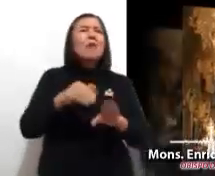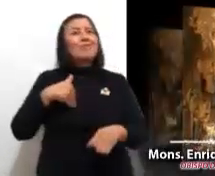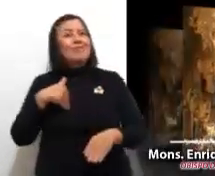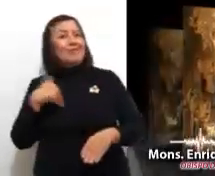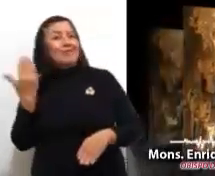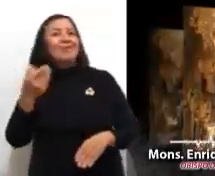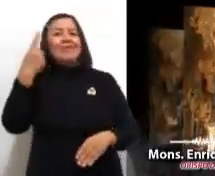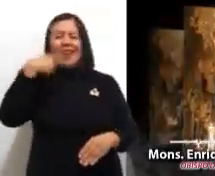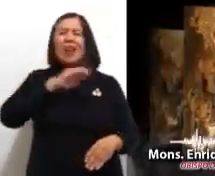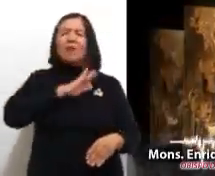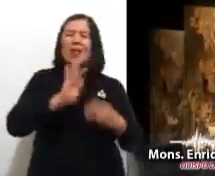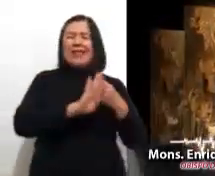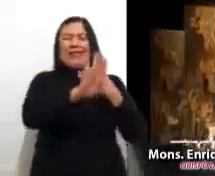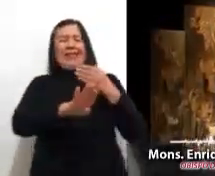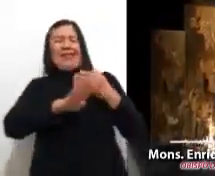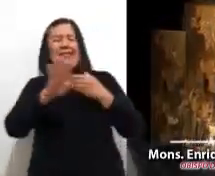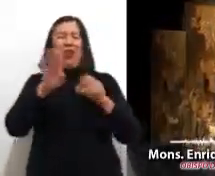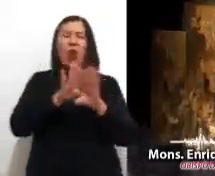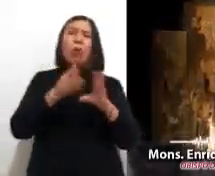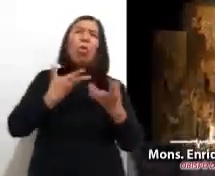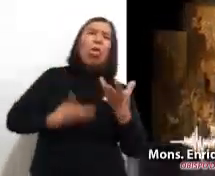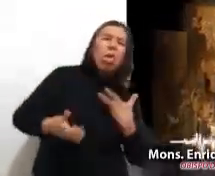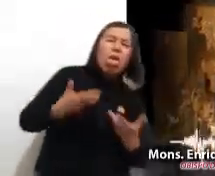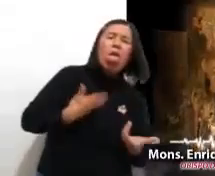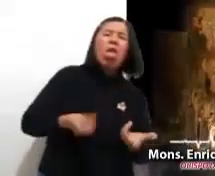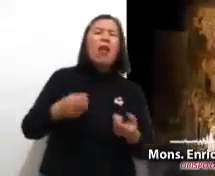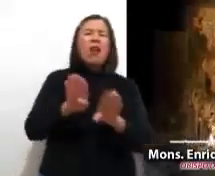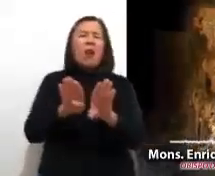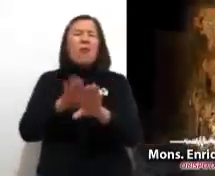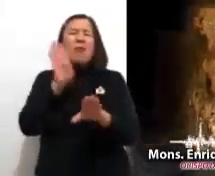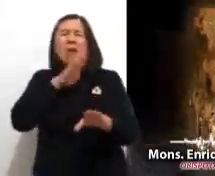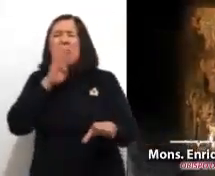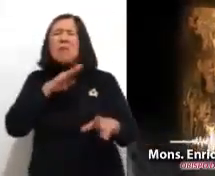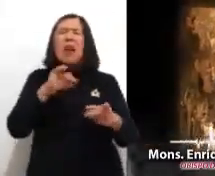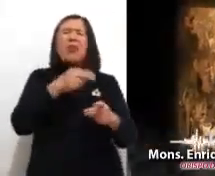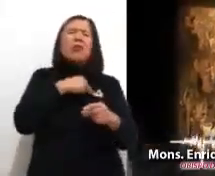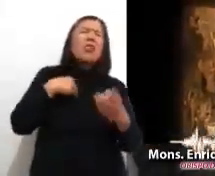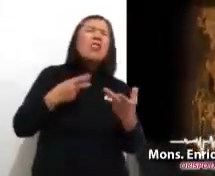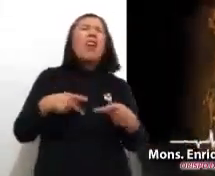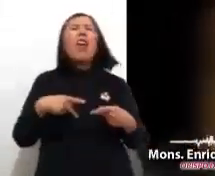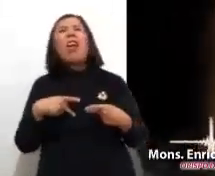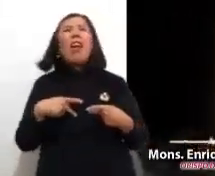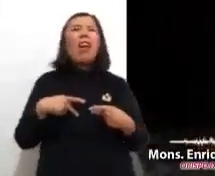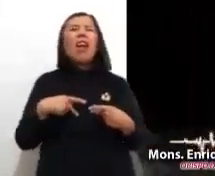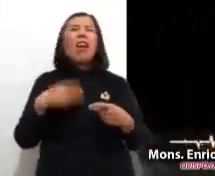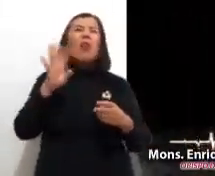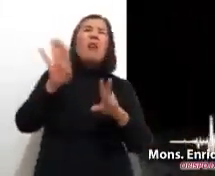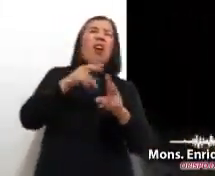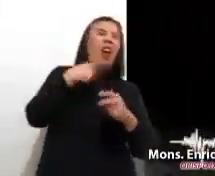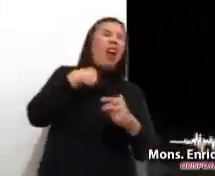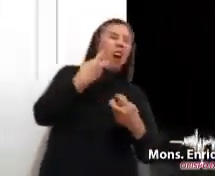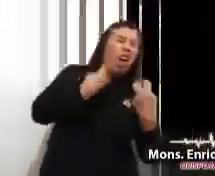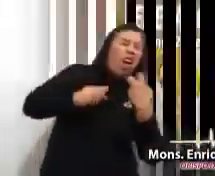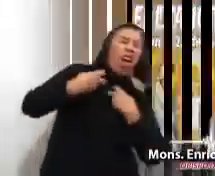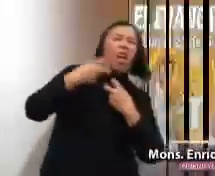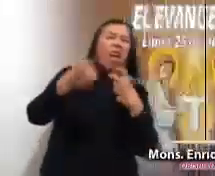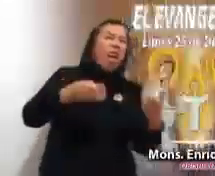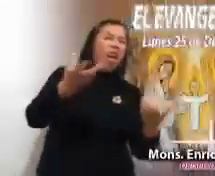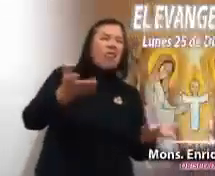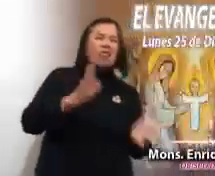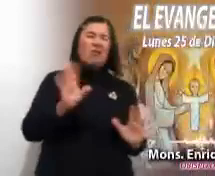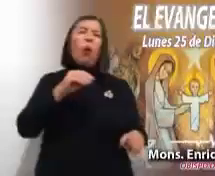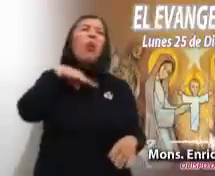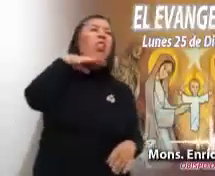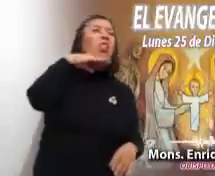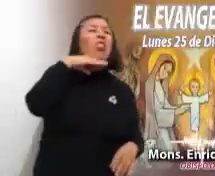milagrosa que nos libra de las trampas del desaliento, del círculo vicioso de la queja inútil, de la crítica destructora